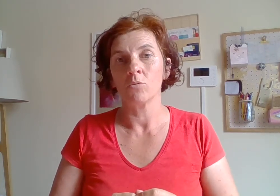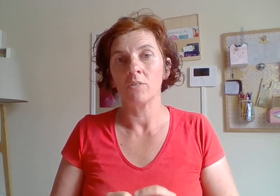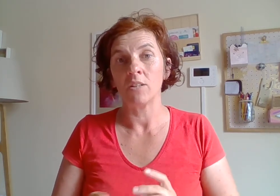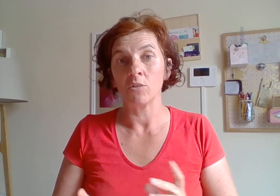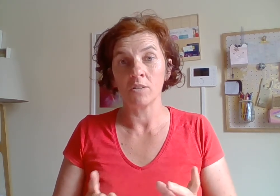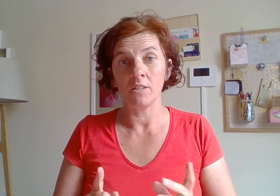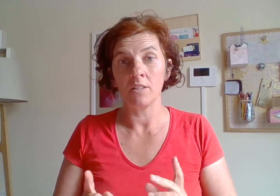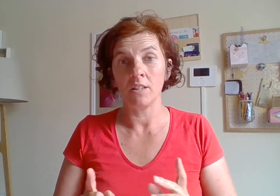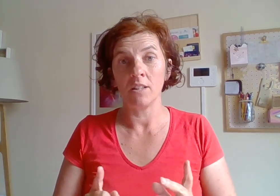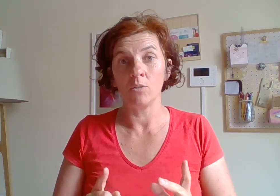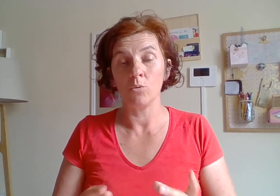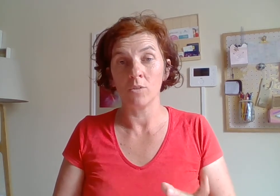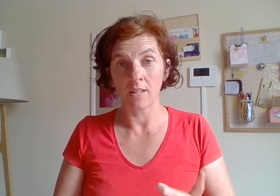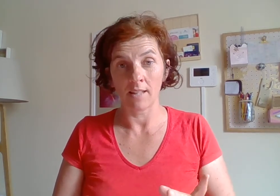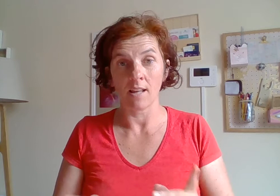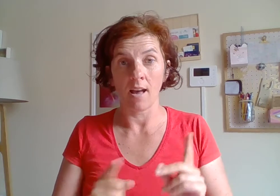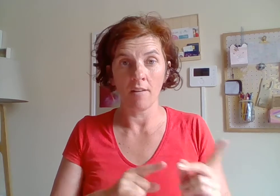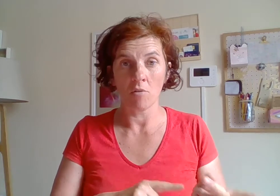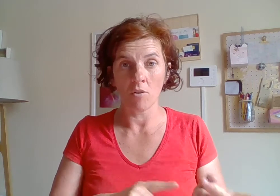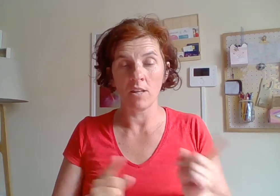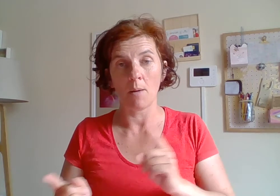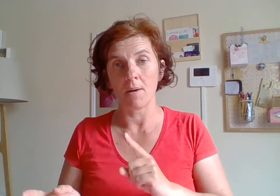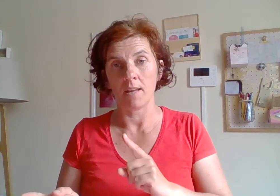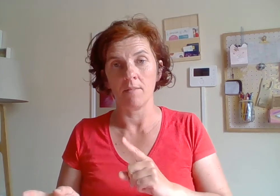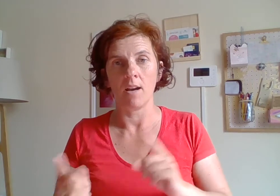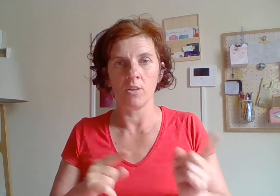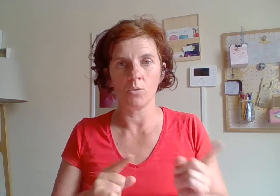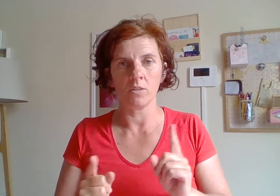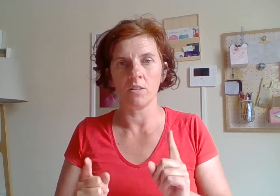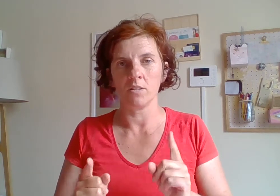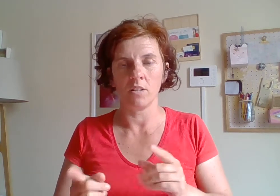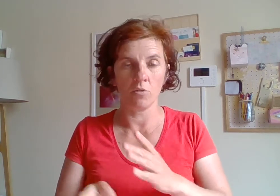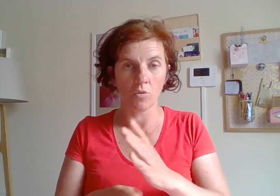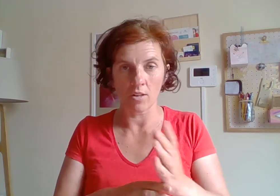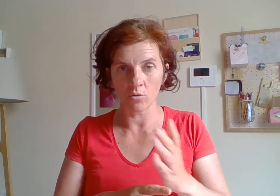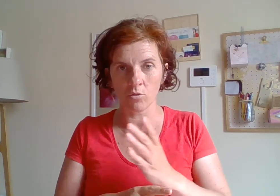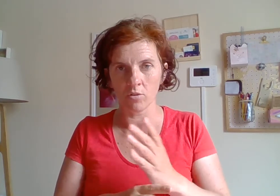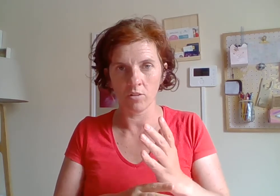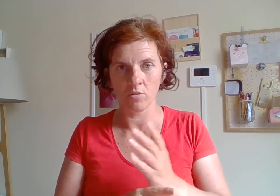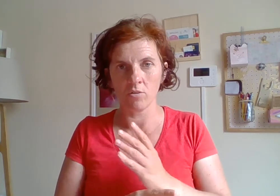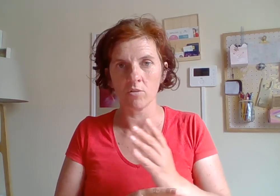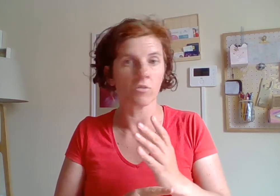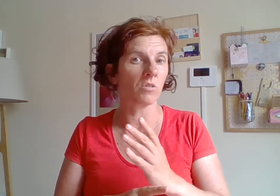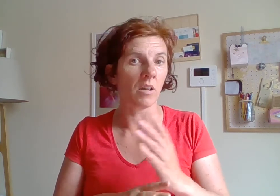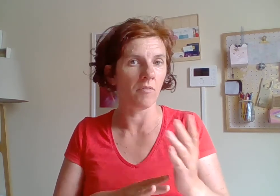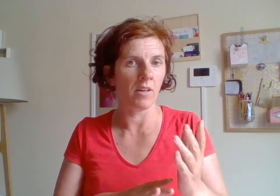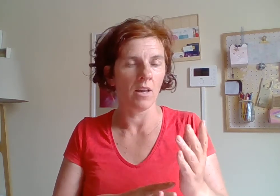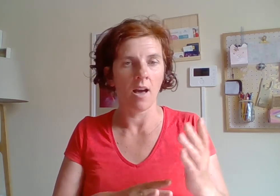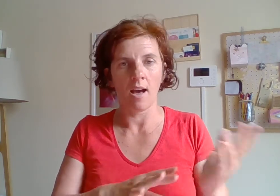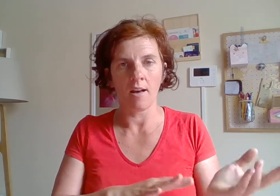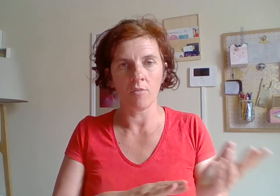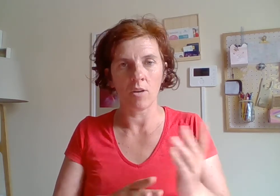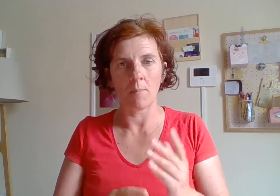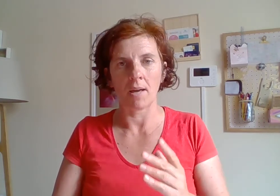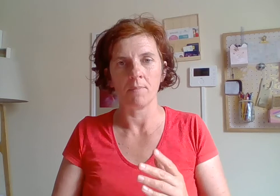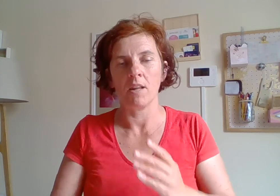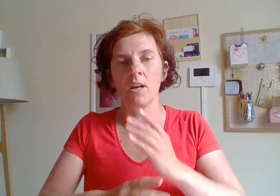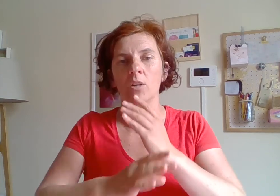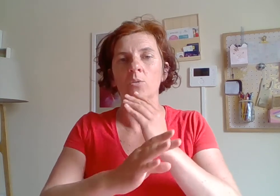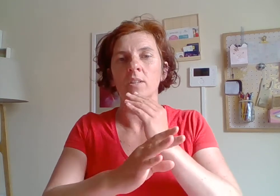intensité de stress avant et après. 1 sur 10. Et voir ce que ça fait avant et après. Donc ça,